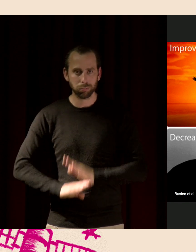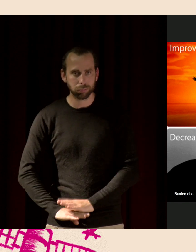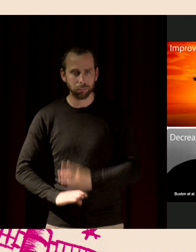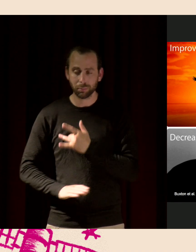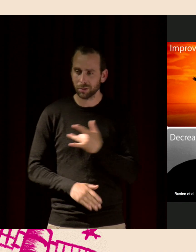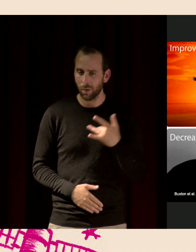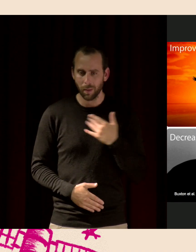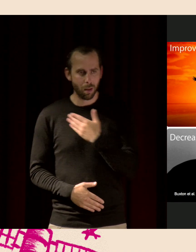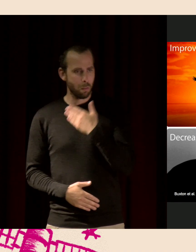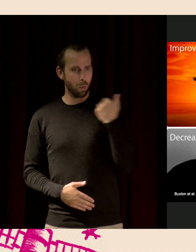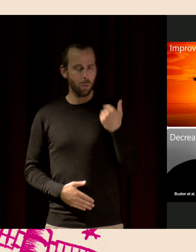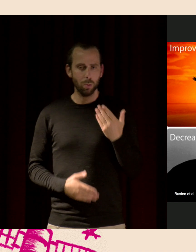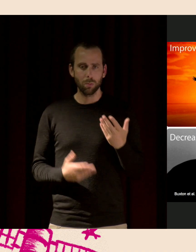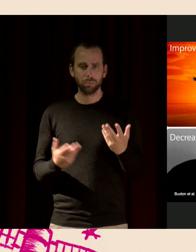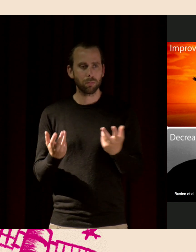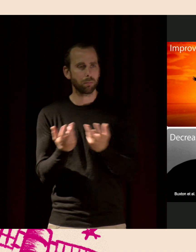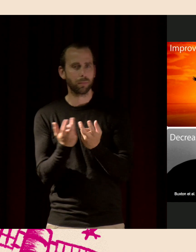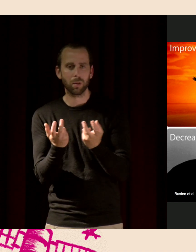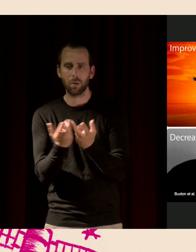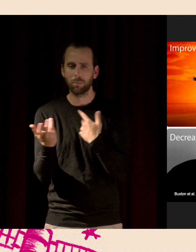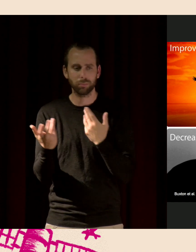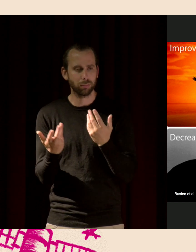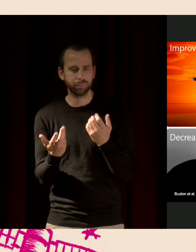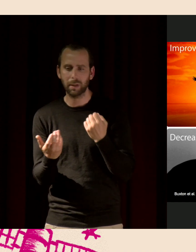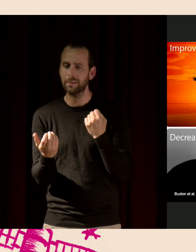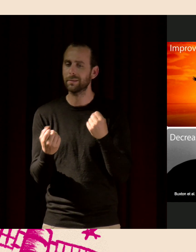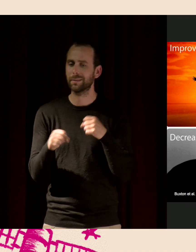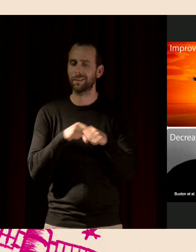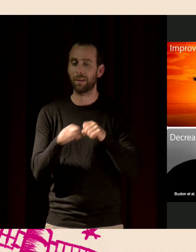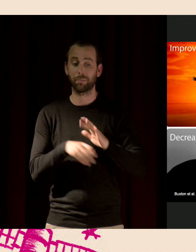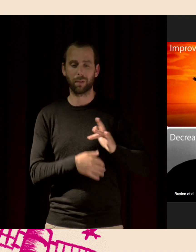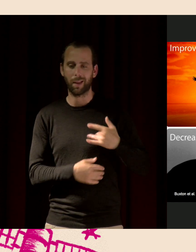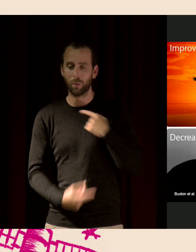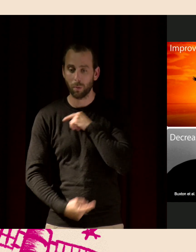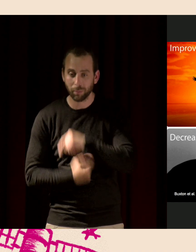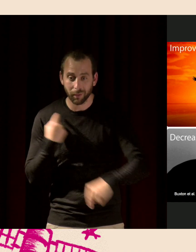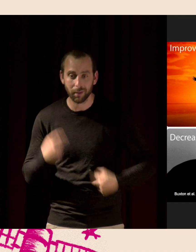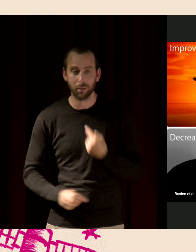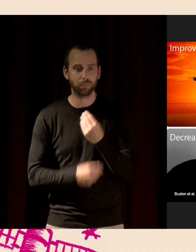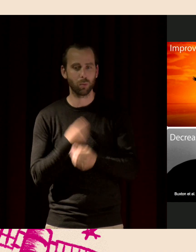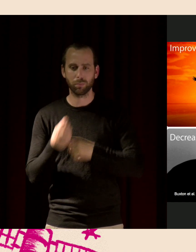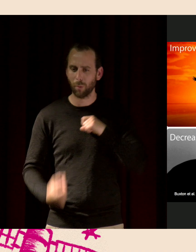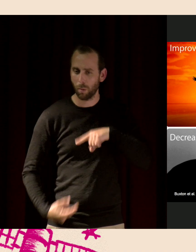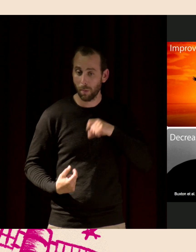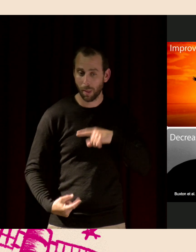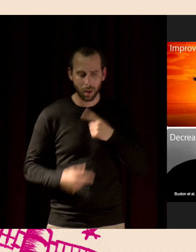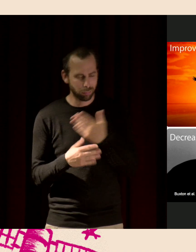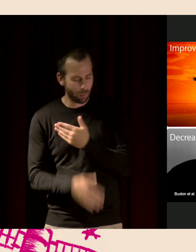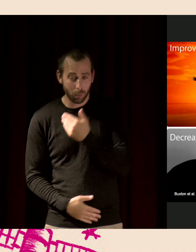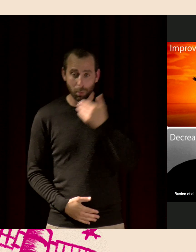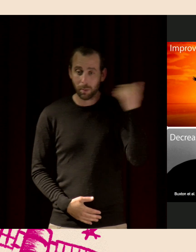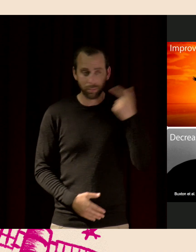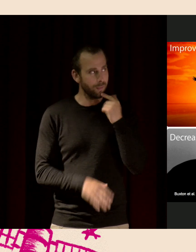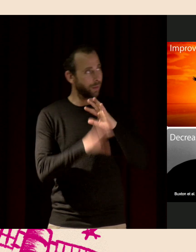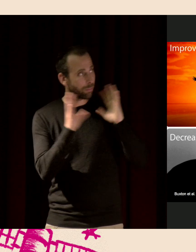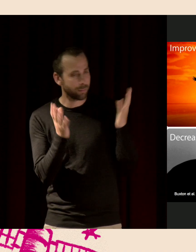santé, notamment vos systèmes cardiovasculaires ou hormonales. Donc, y a un bienfait à écouter ces